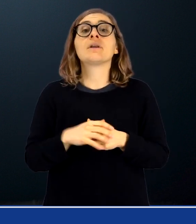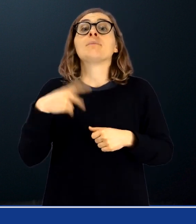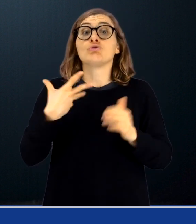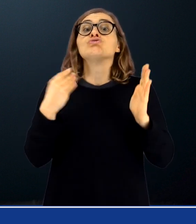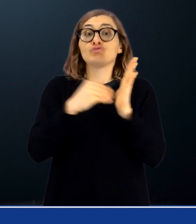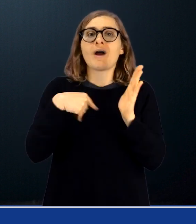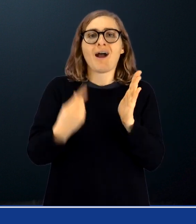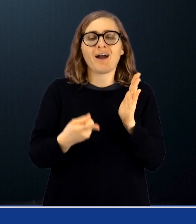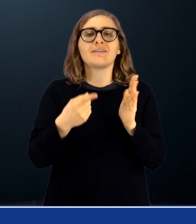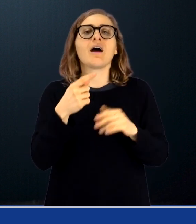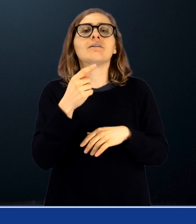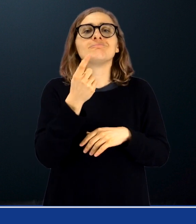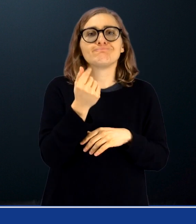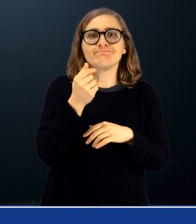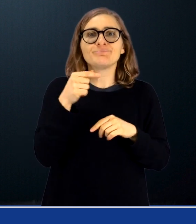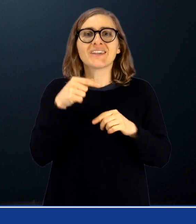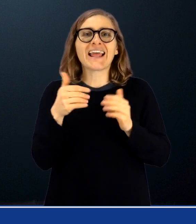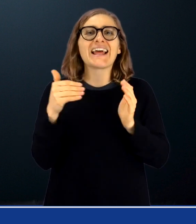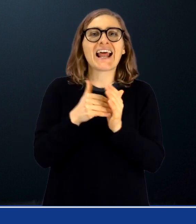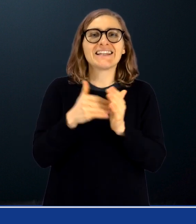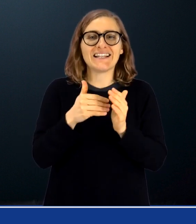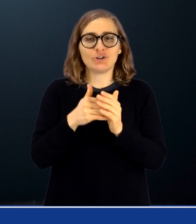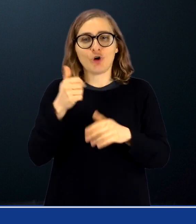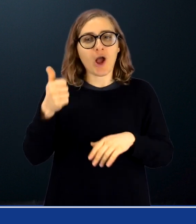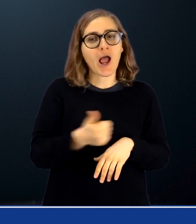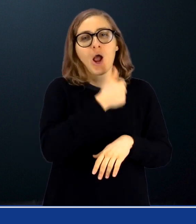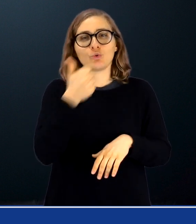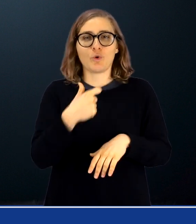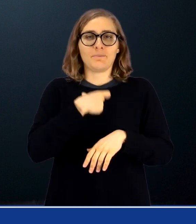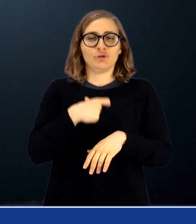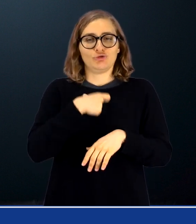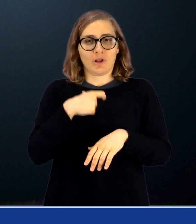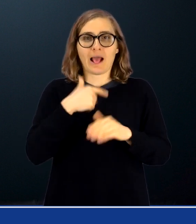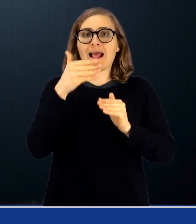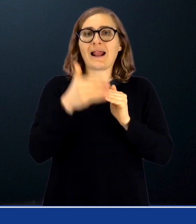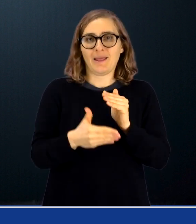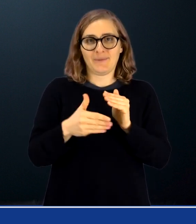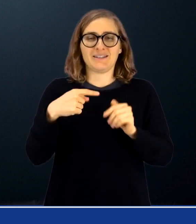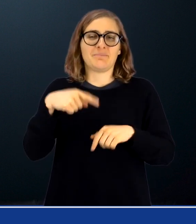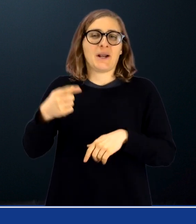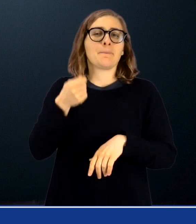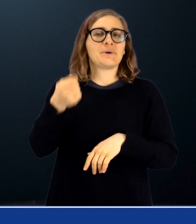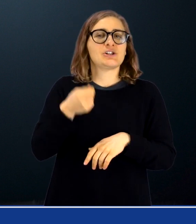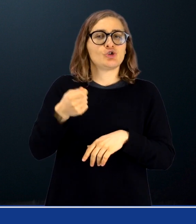È inoltre indicato il limite di reddito annuo personale per la pensione di sordità legge